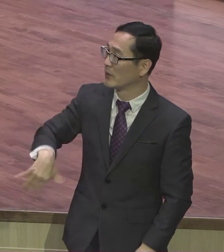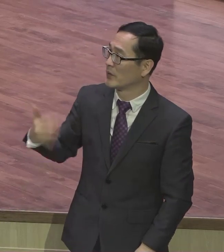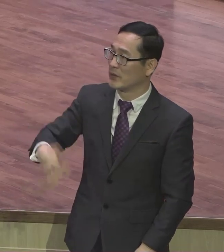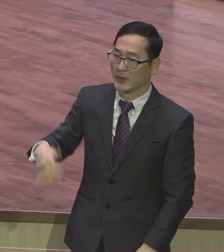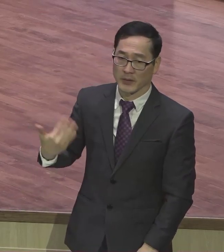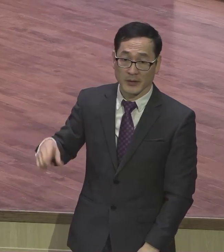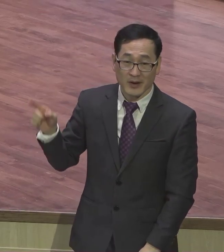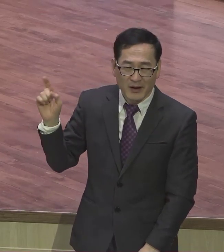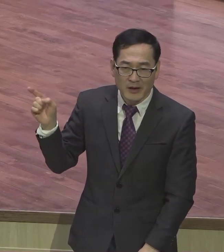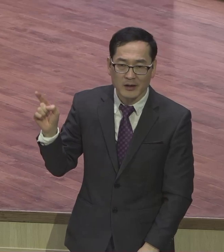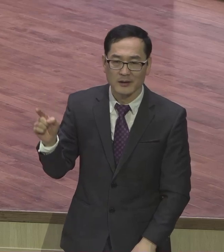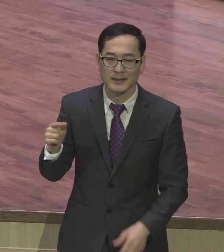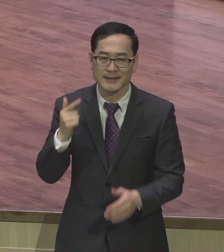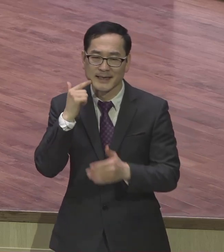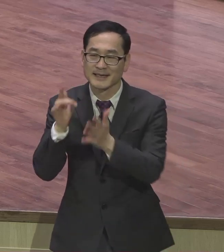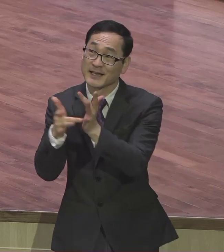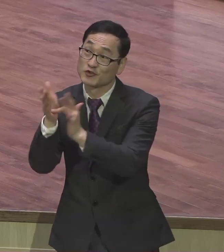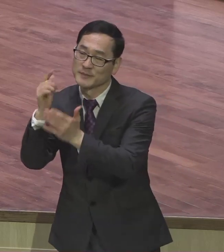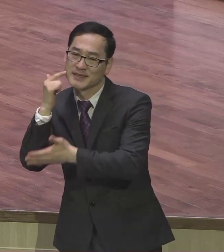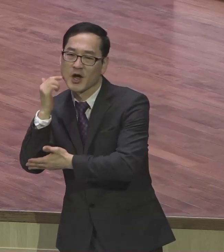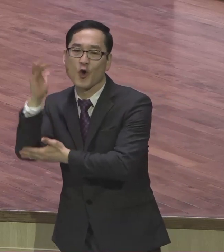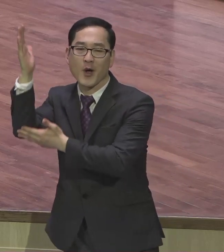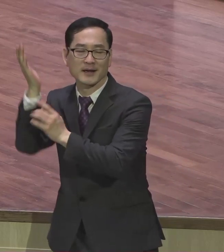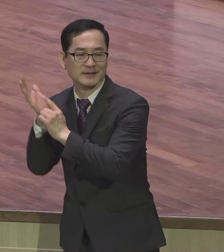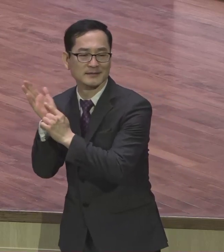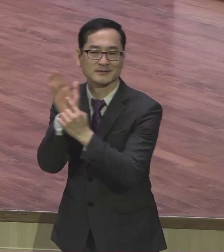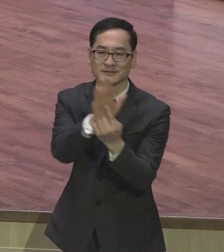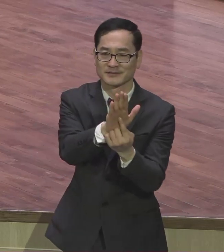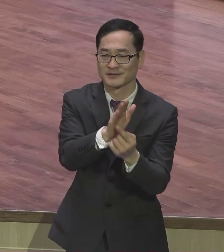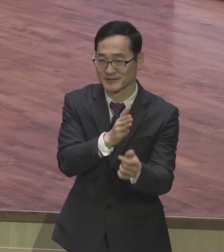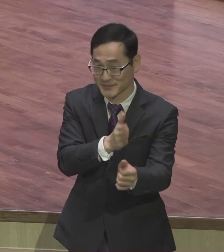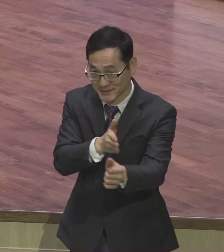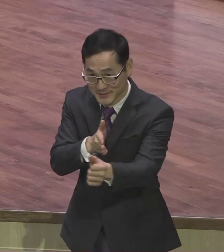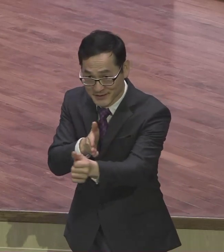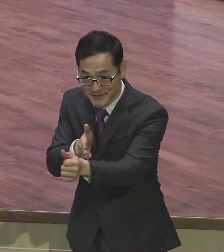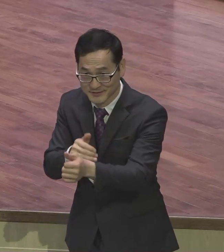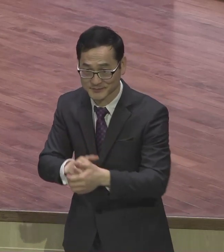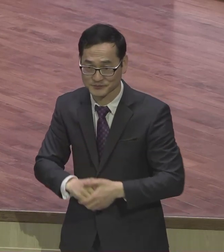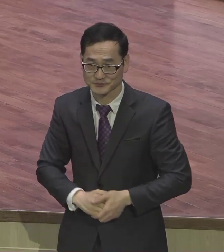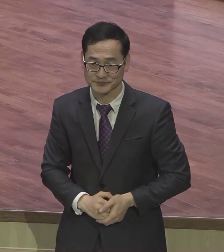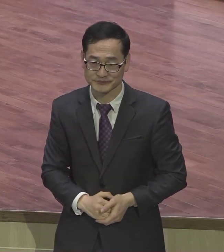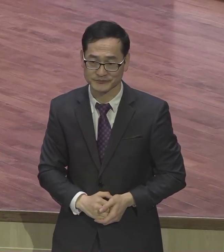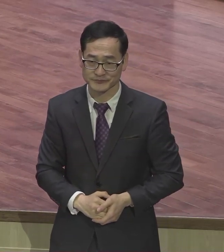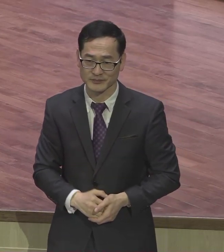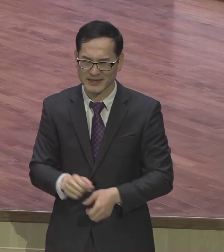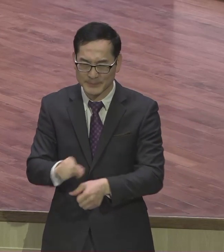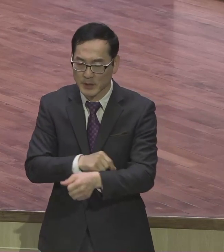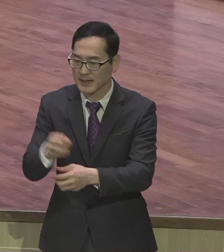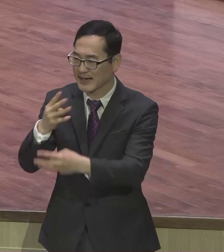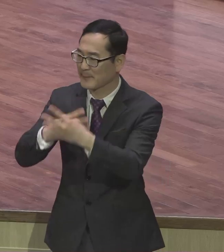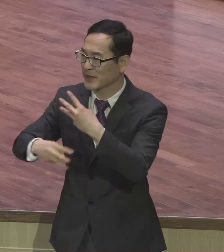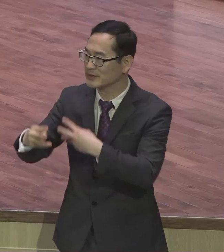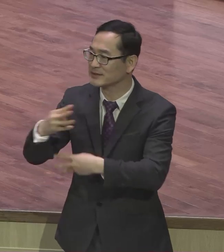영광을 사실을 드러내는 그런 증거이 있기를 바랍니다 우리 특별히 랩런트들 어렸을